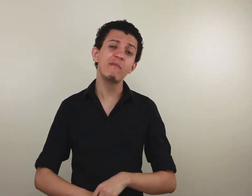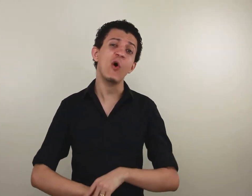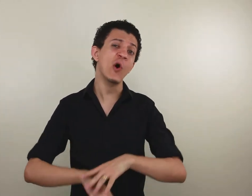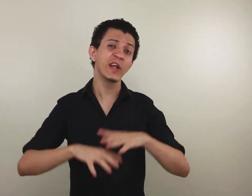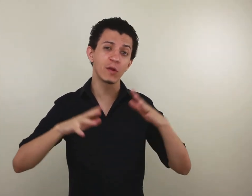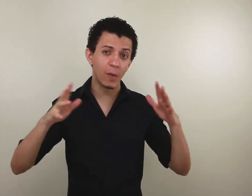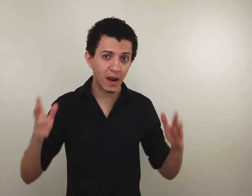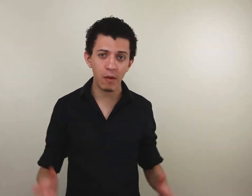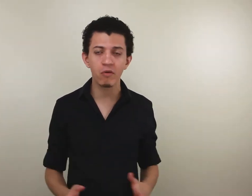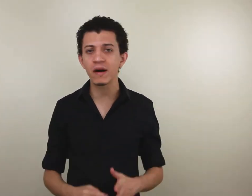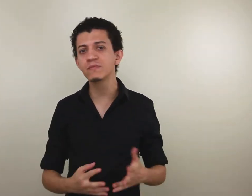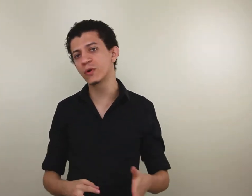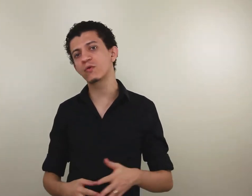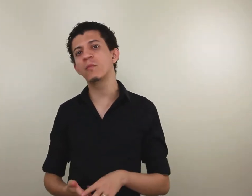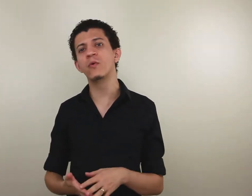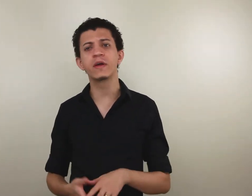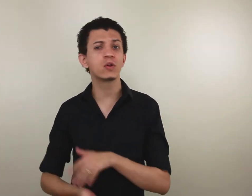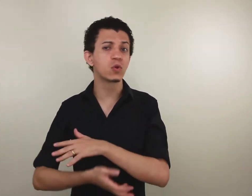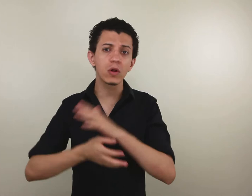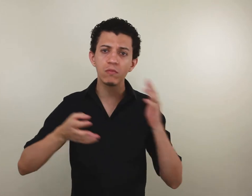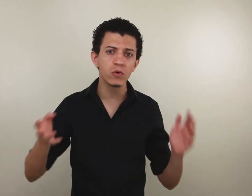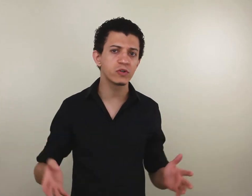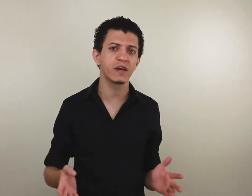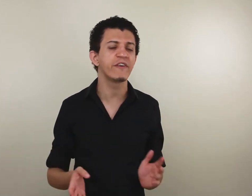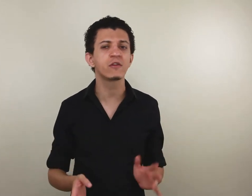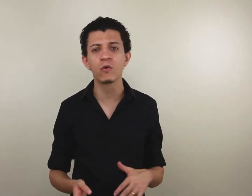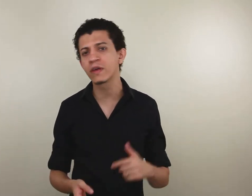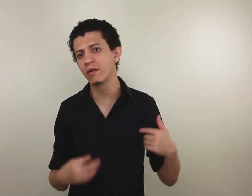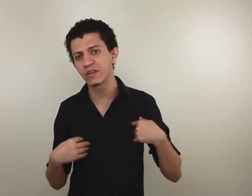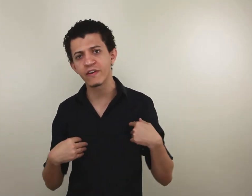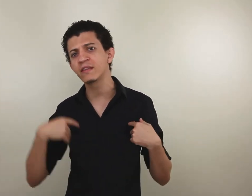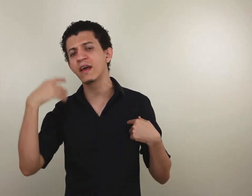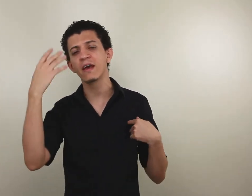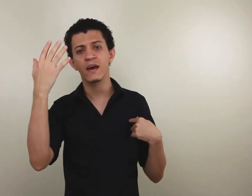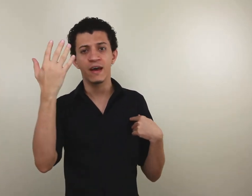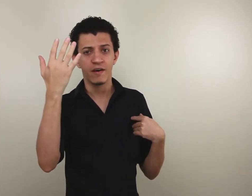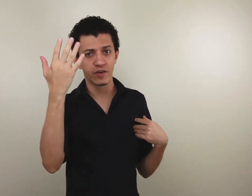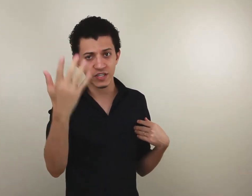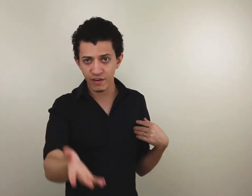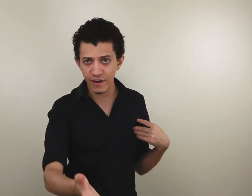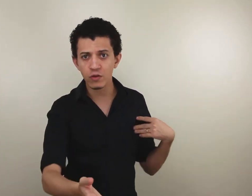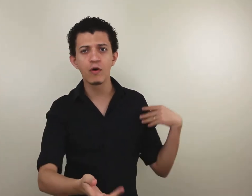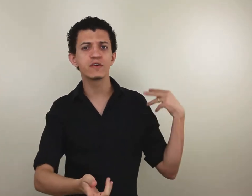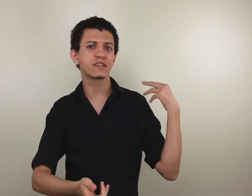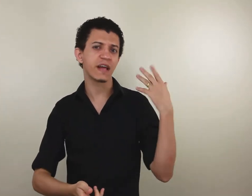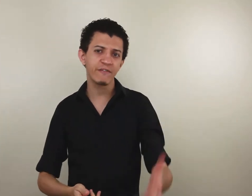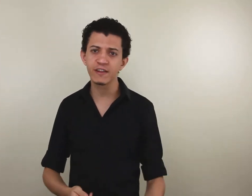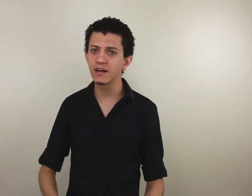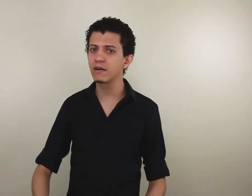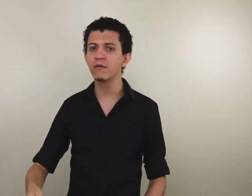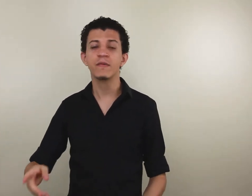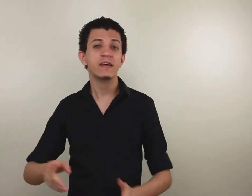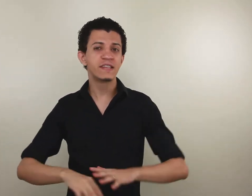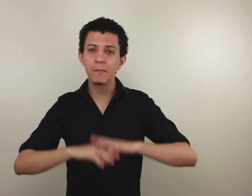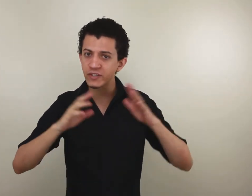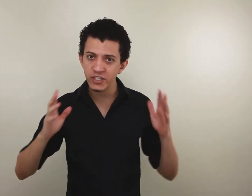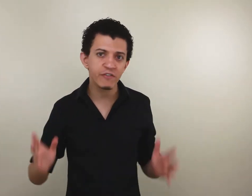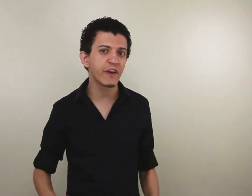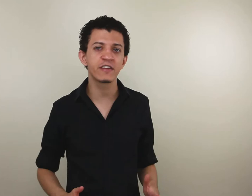muito polêmico, mas muito comum, que todo mundo já enfrentou, que eu já enfrentei, você já enfrentou, você está enfrentando, sempre a gente enfrenta